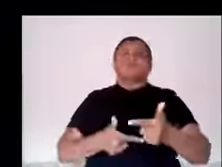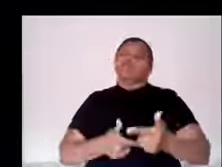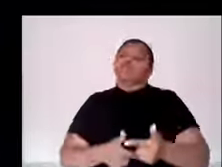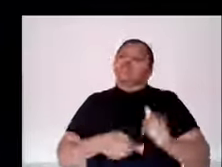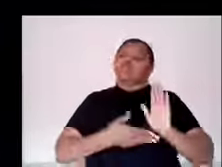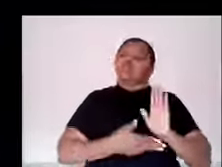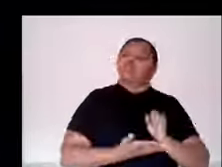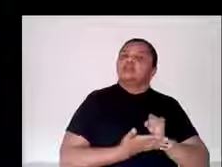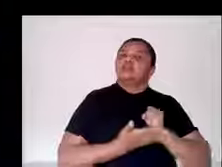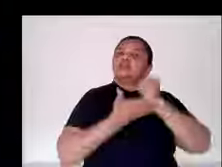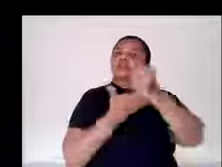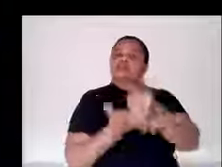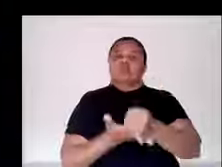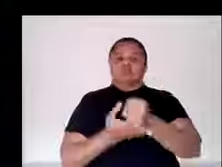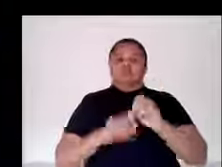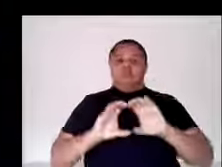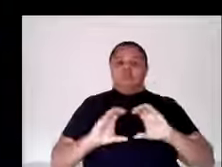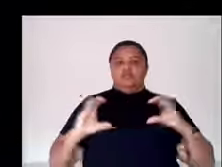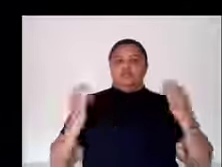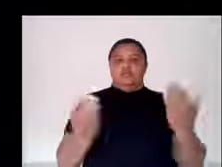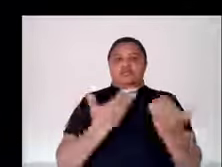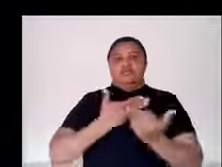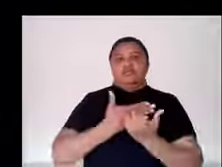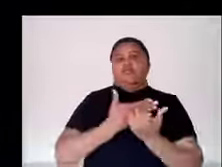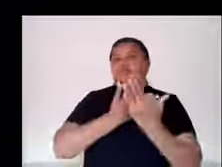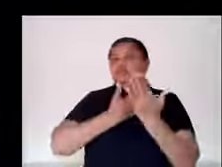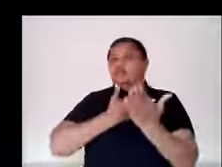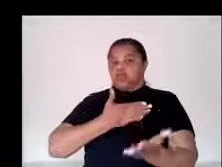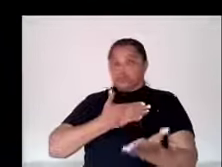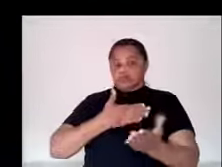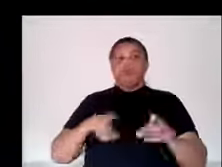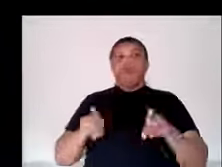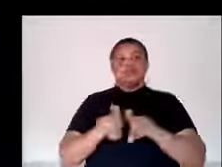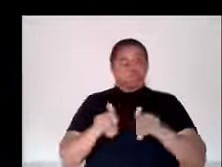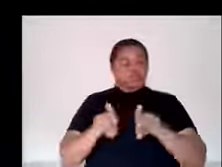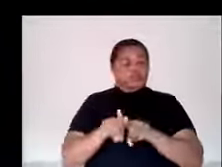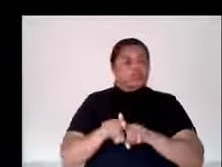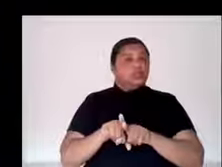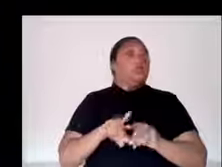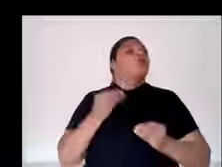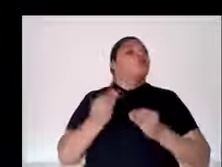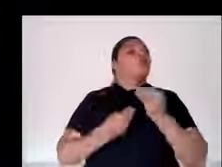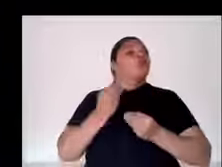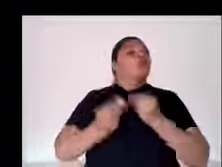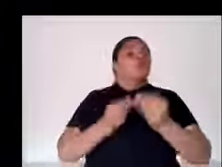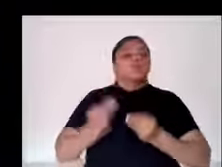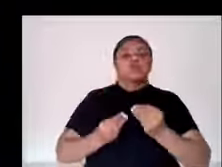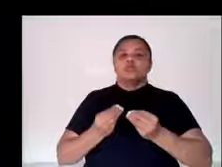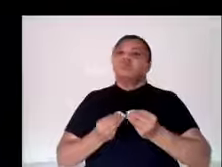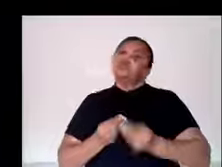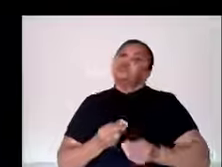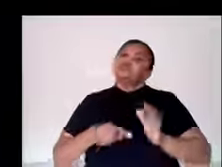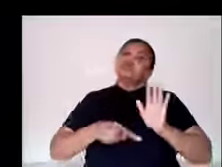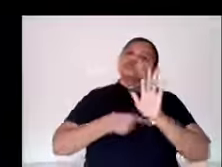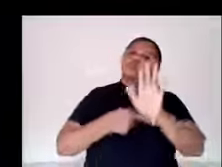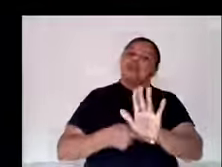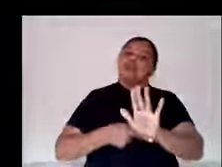pandemia. Nós temos aqui no campus abrigado um órgão da reitoria, que é a Fábrica de Inovação, que tem